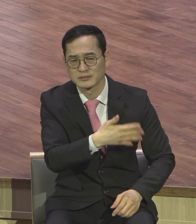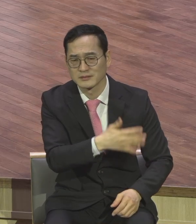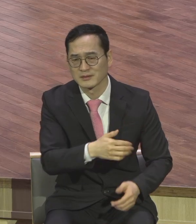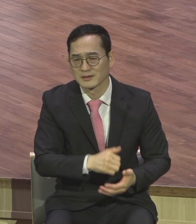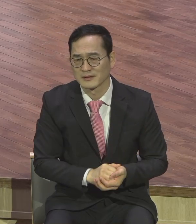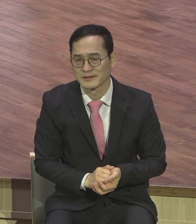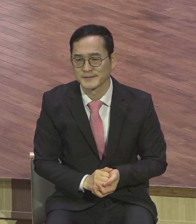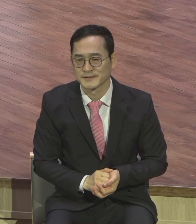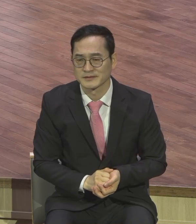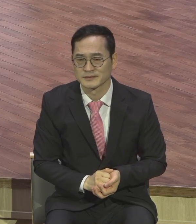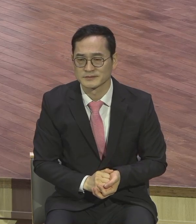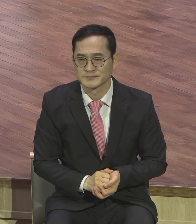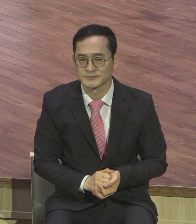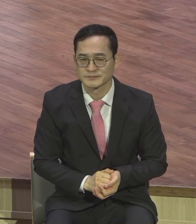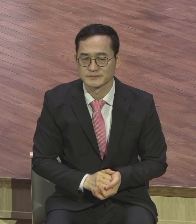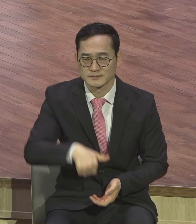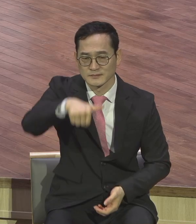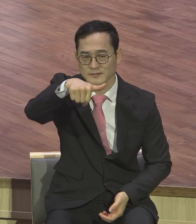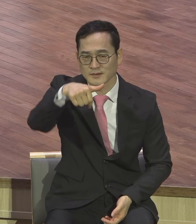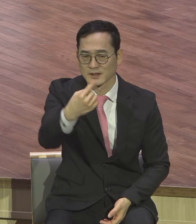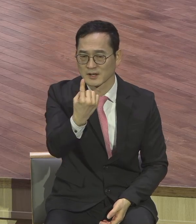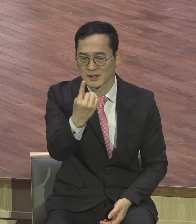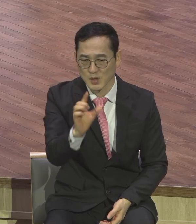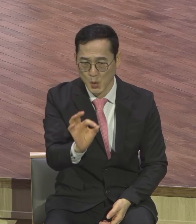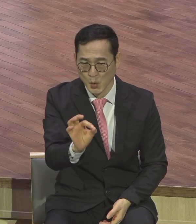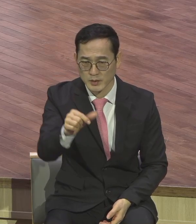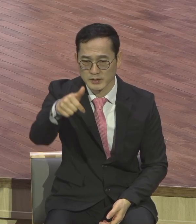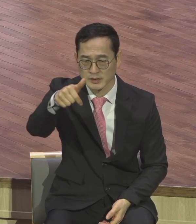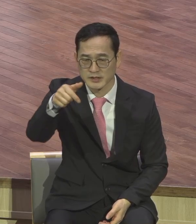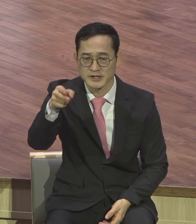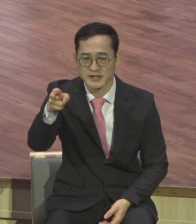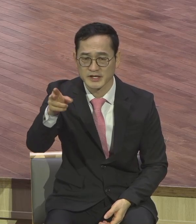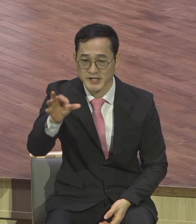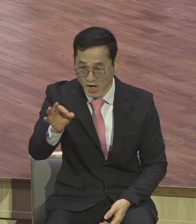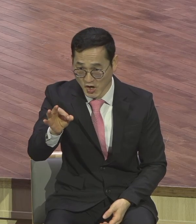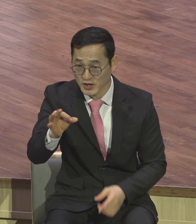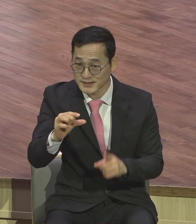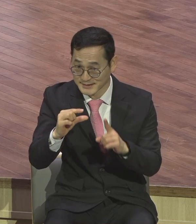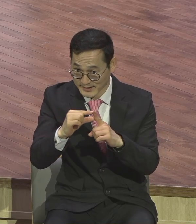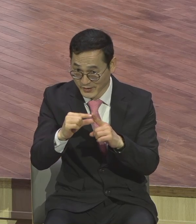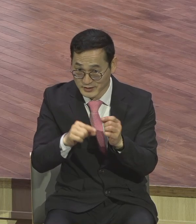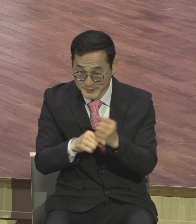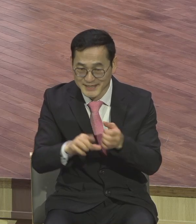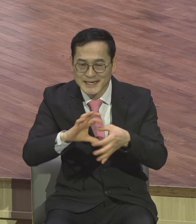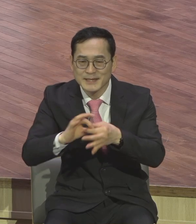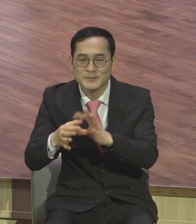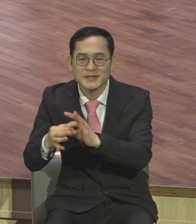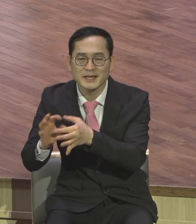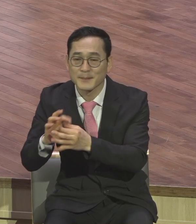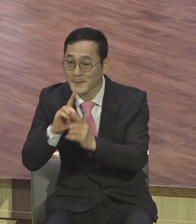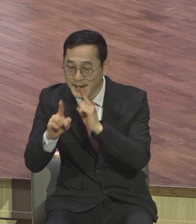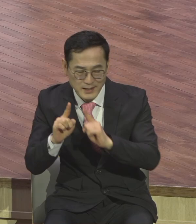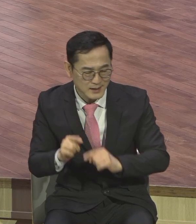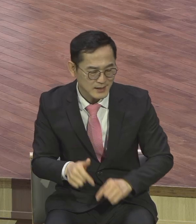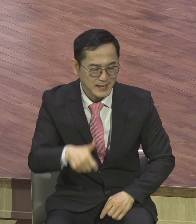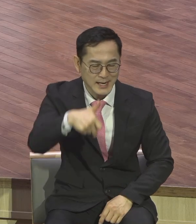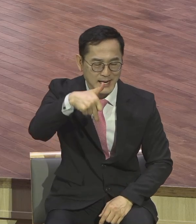공경이란 말이 무슨 말이냐. 시부리말로 카베드라고 합니다. 이 카베드란 말은 하나님을